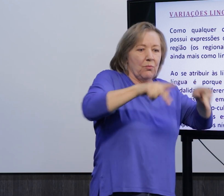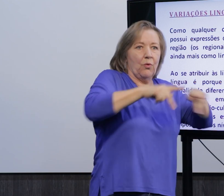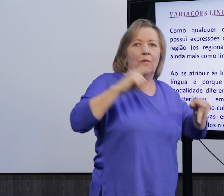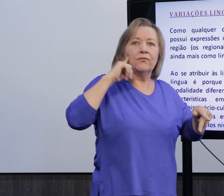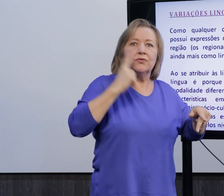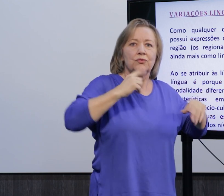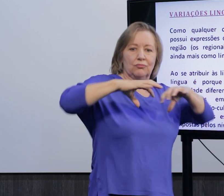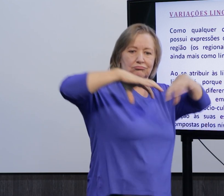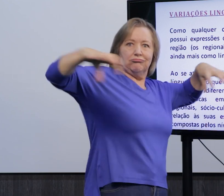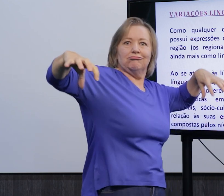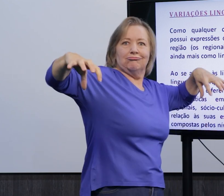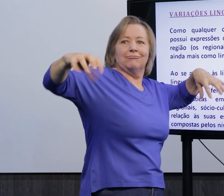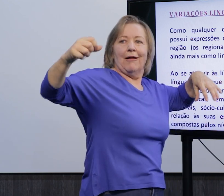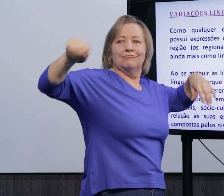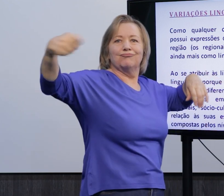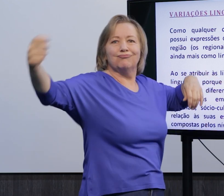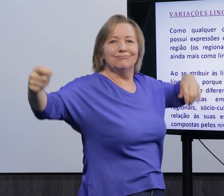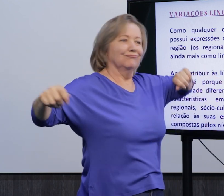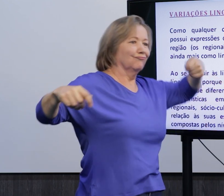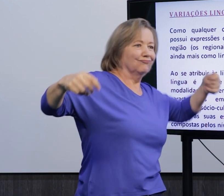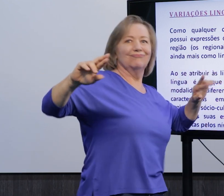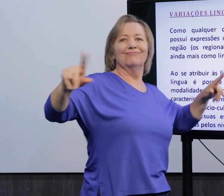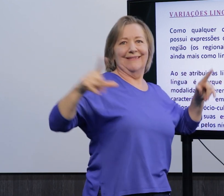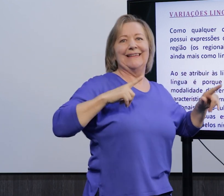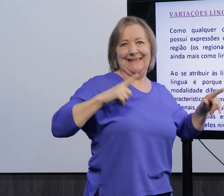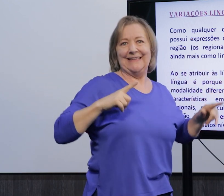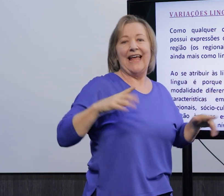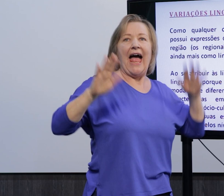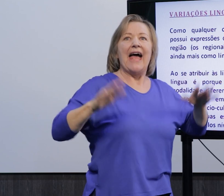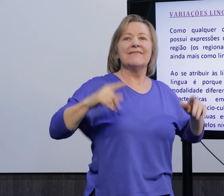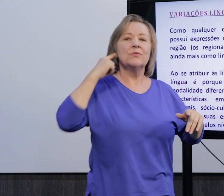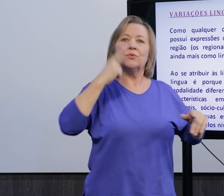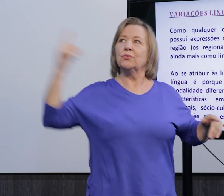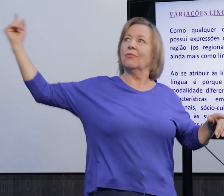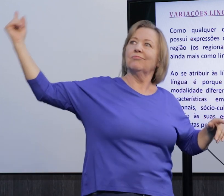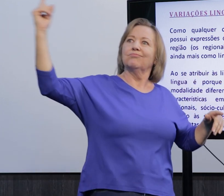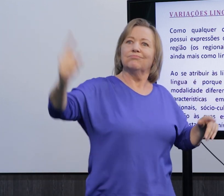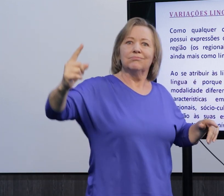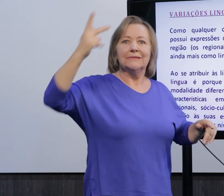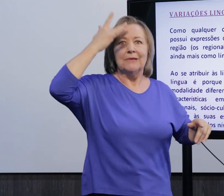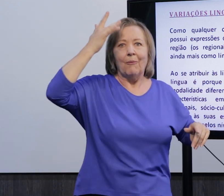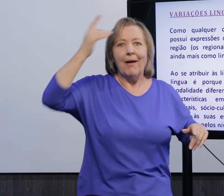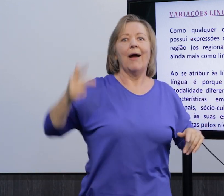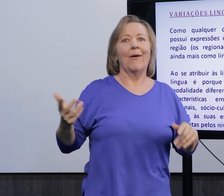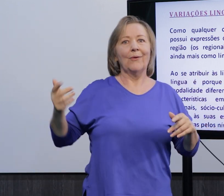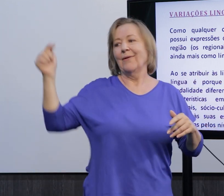região, do estado, do, né, da cidade, onde esses surdos estão alocados, né. Muitas vezes, os surdos de outros